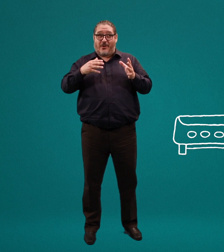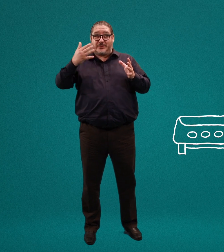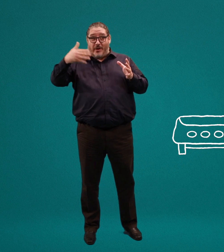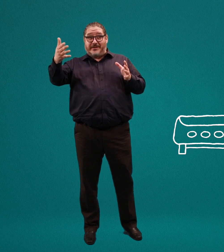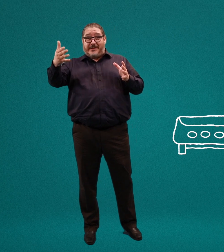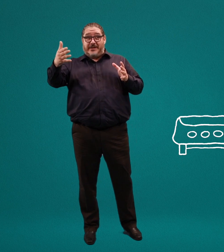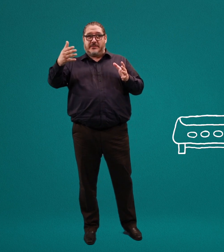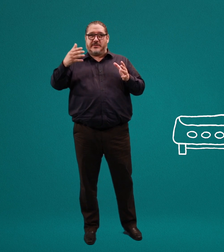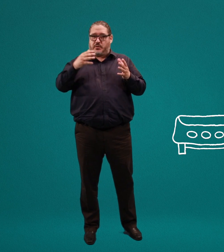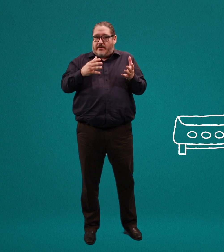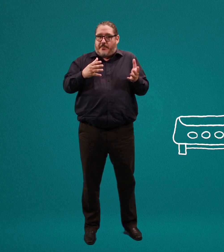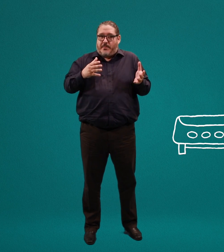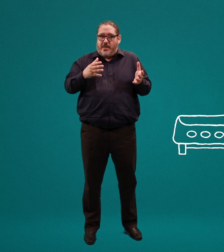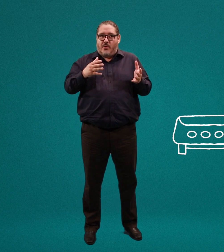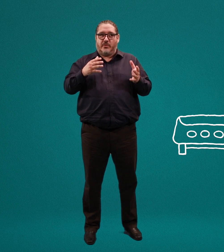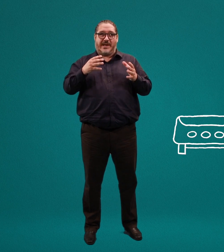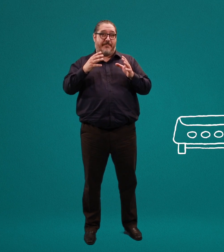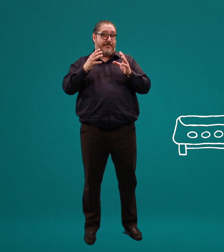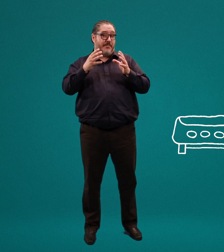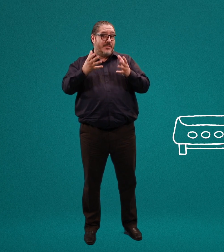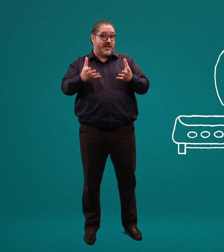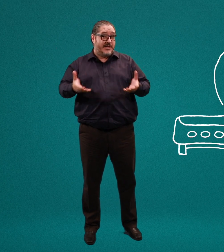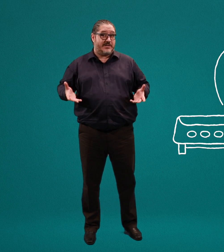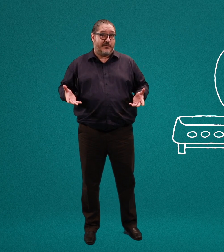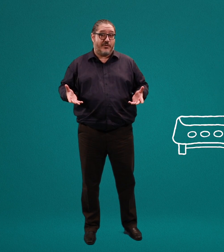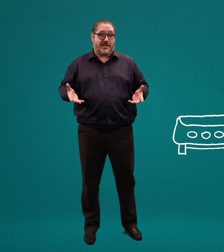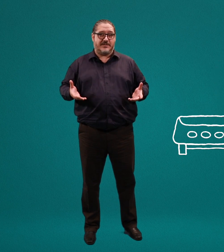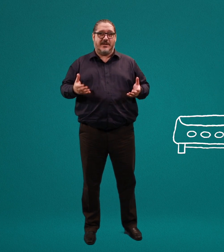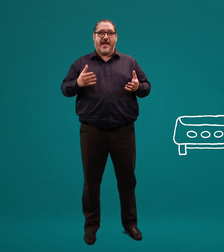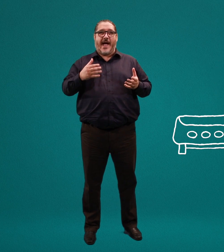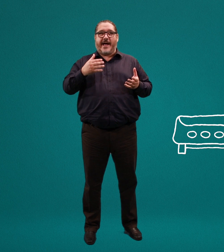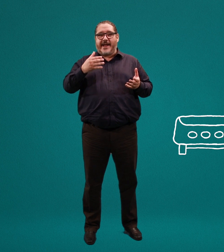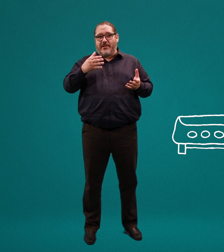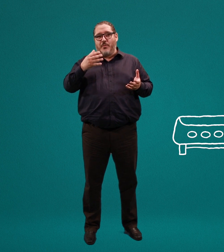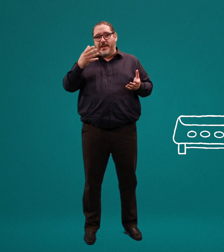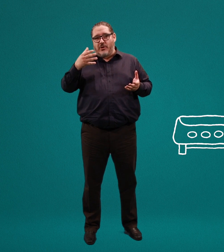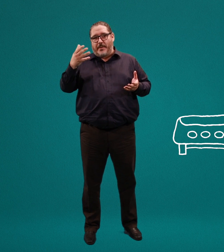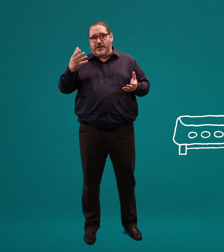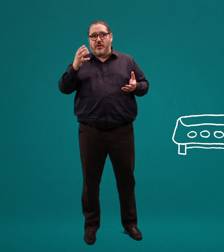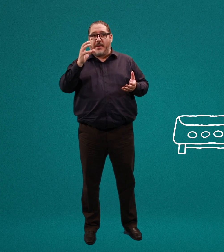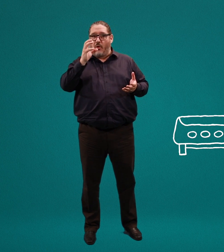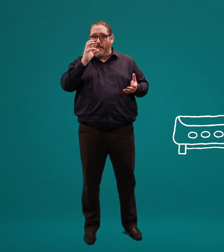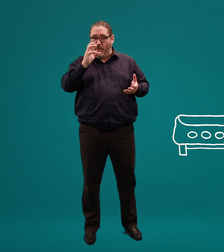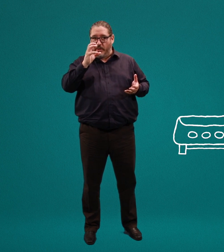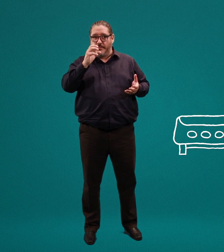conexión a Internet se usaba por medio de las mismas líneas telefónicas, agregando un pequeño aparato llamado modem,